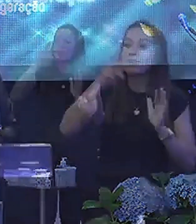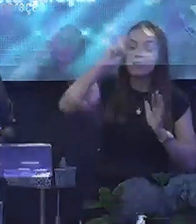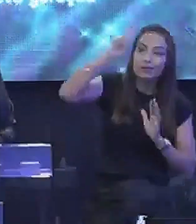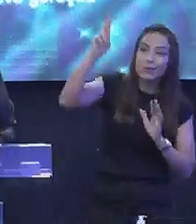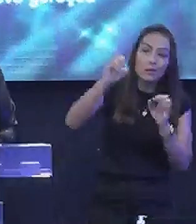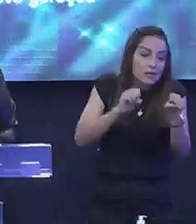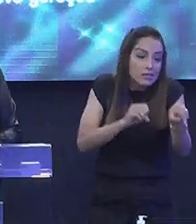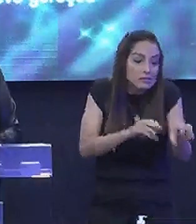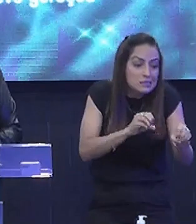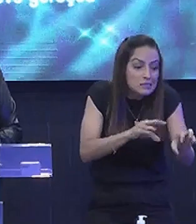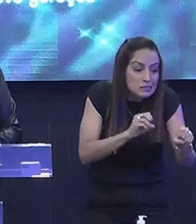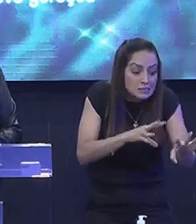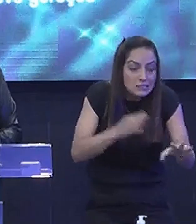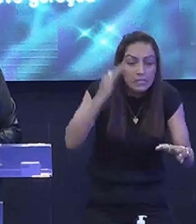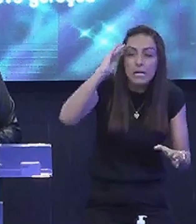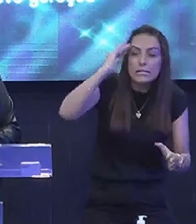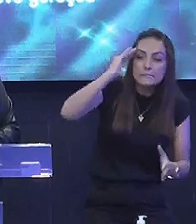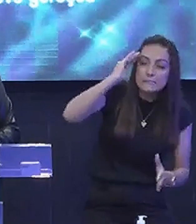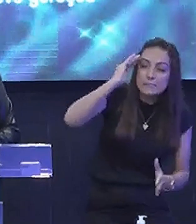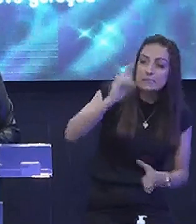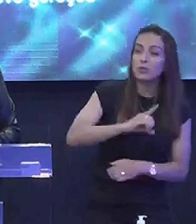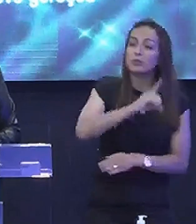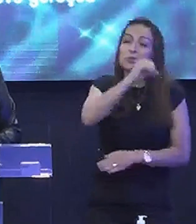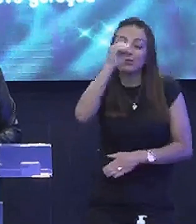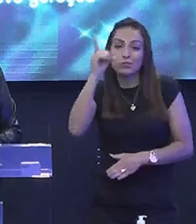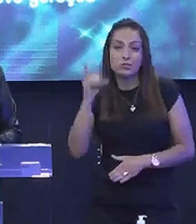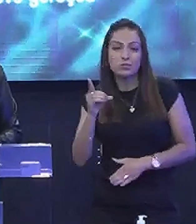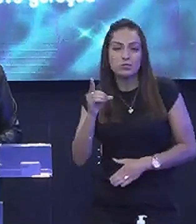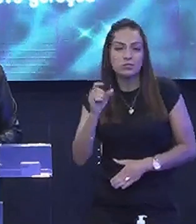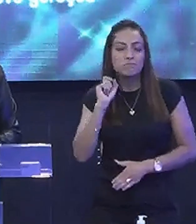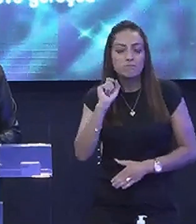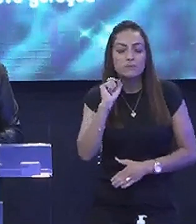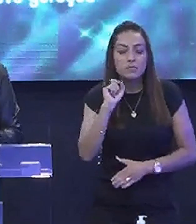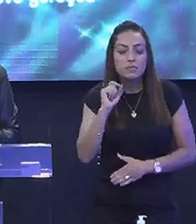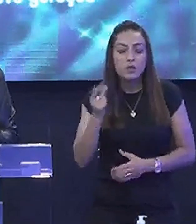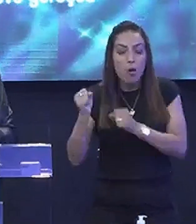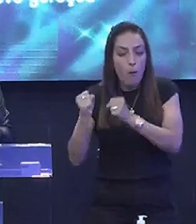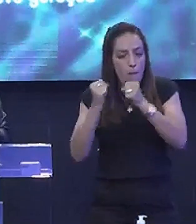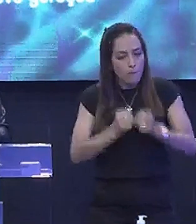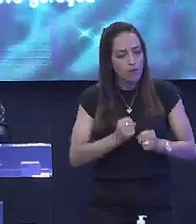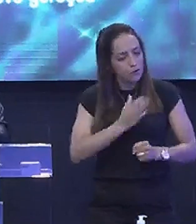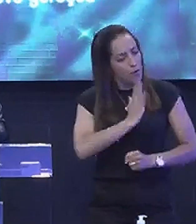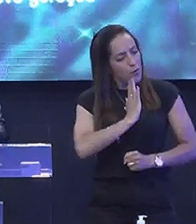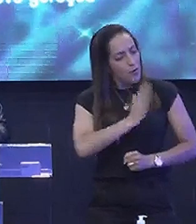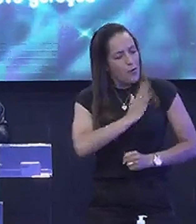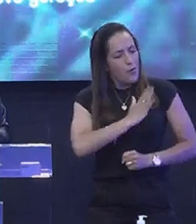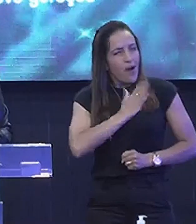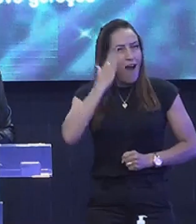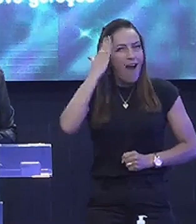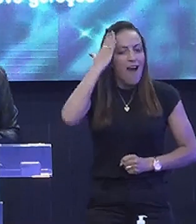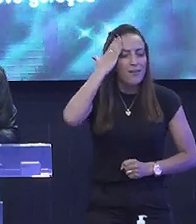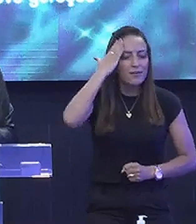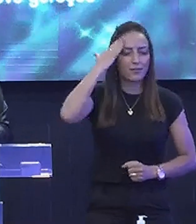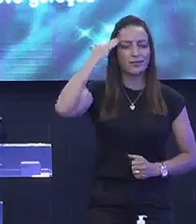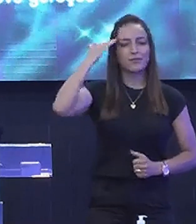Ensina-me a discernir Os meus dias Para que eu possa Ter coração sábio